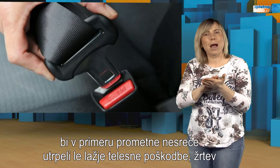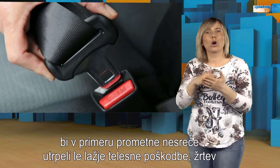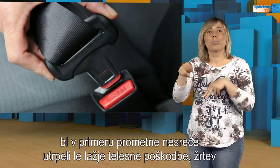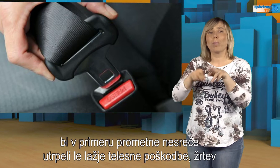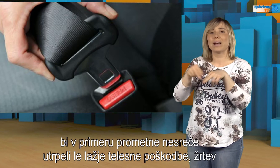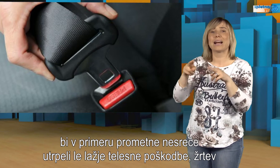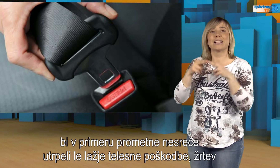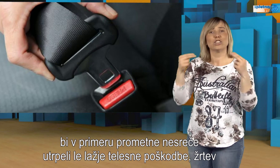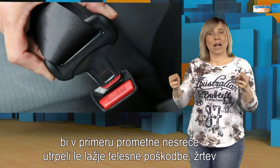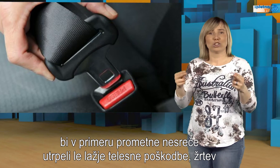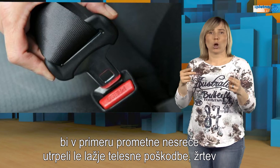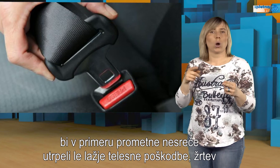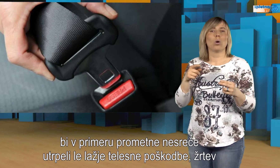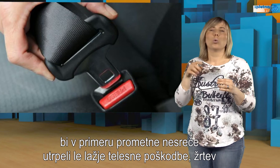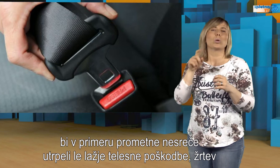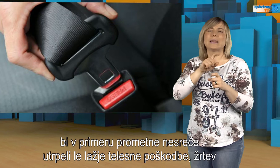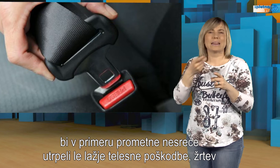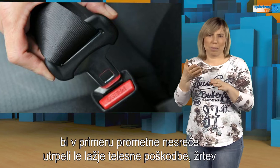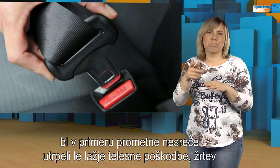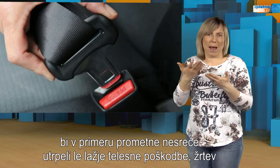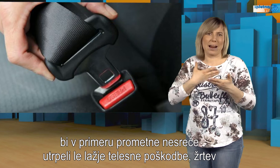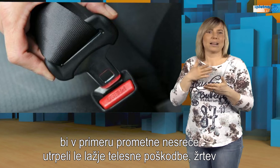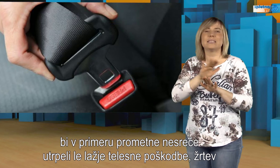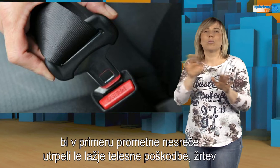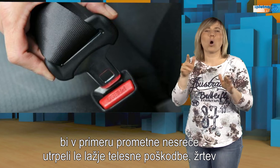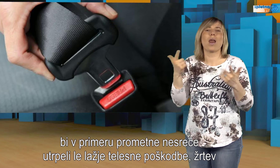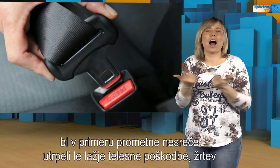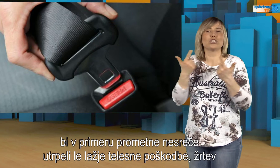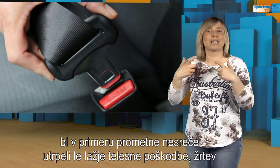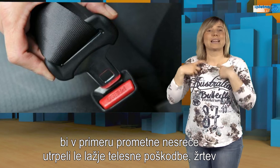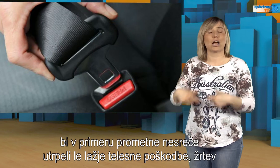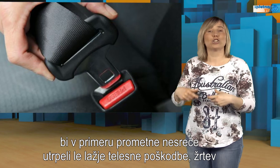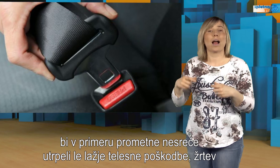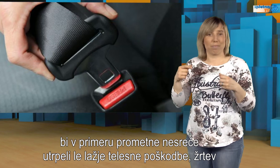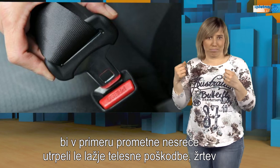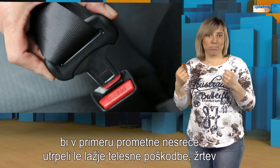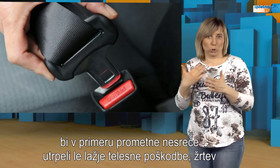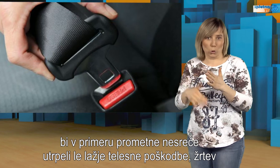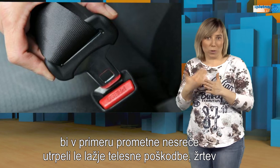utrpeli le lažje telesne poškodbe. Žrtev pa bi bilo kar za 40 odstotkov manj.